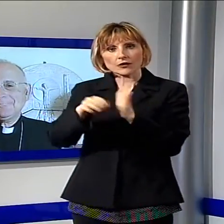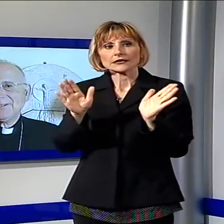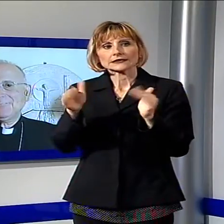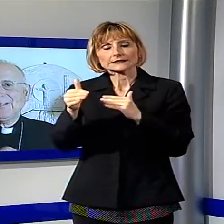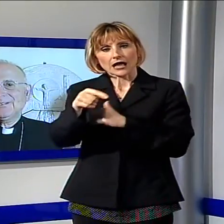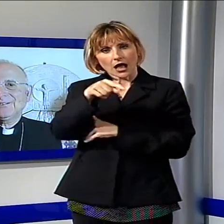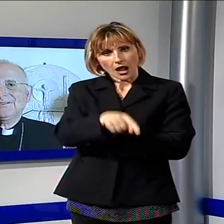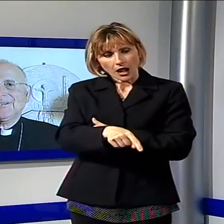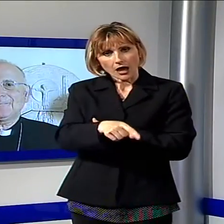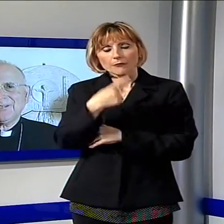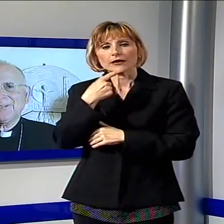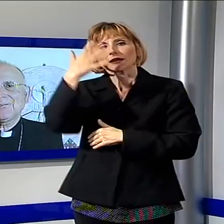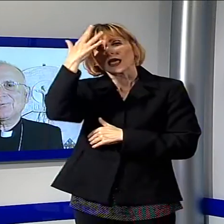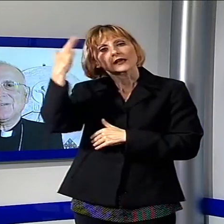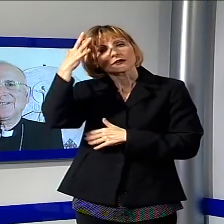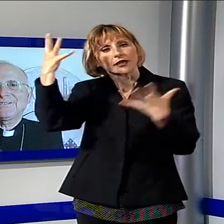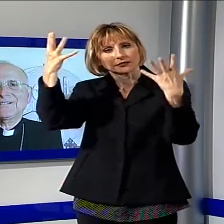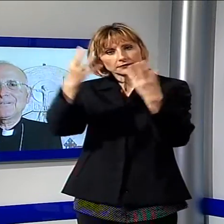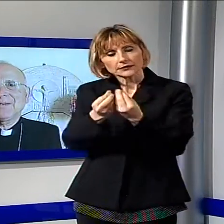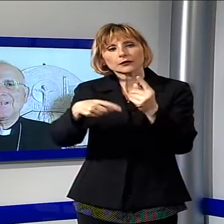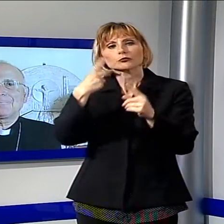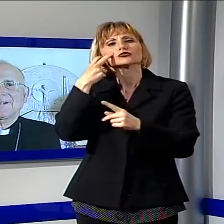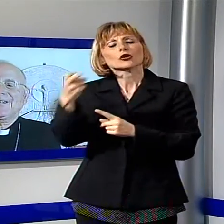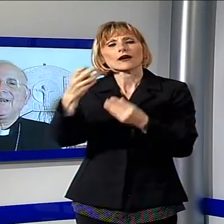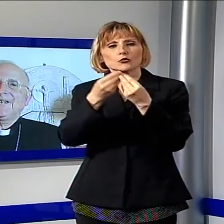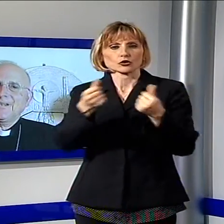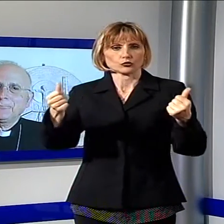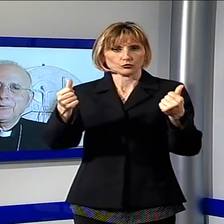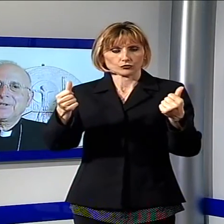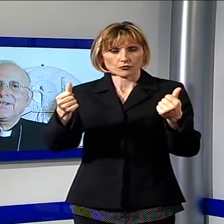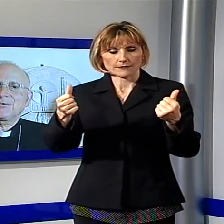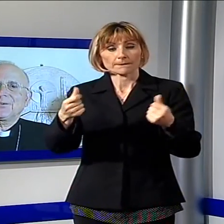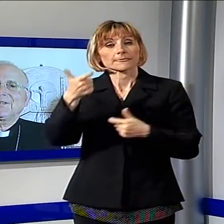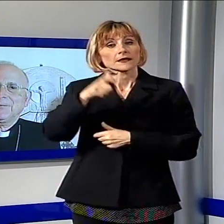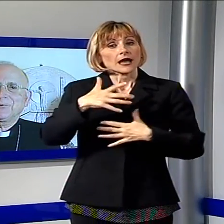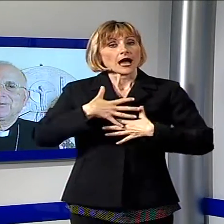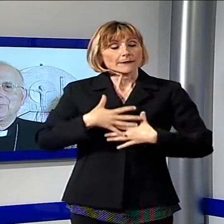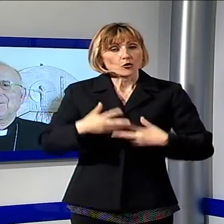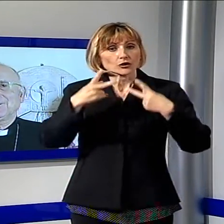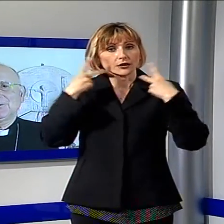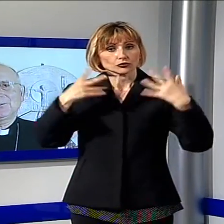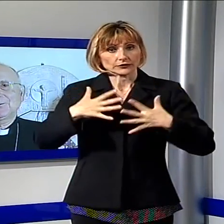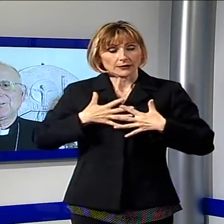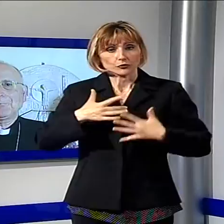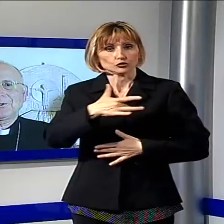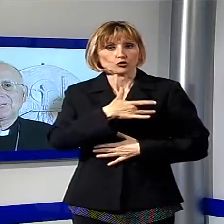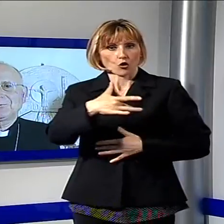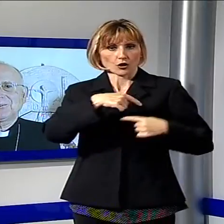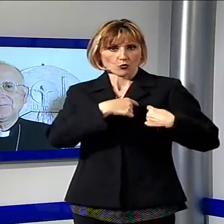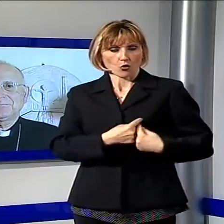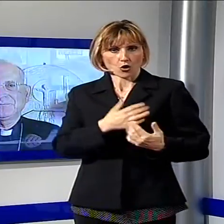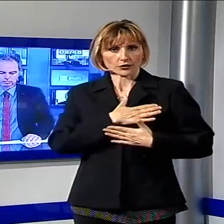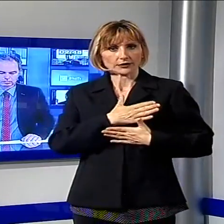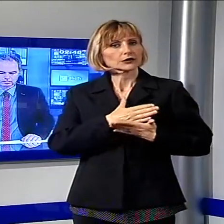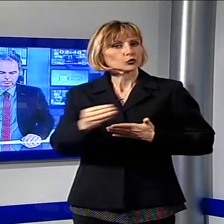per riflettere insieme e trovare delle strade belle perché l'amore, la gioia dell'amore tocchi e torni nel cuore di